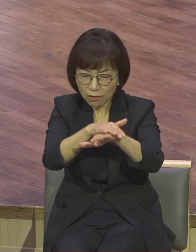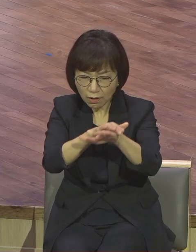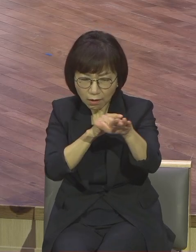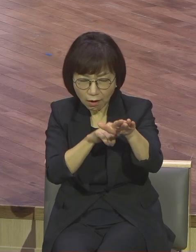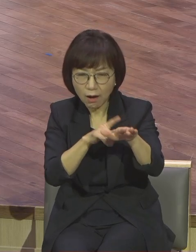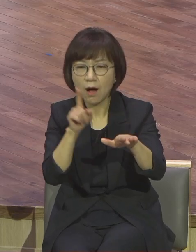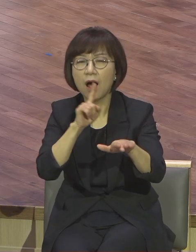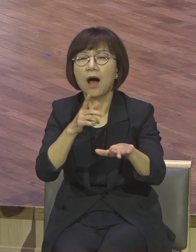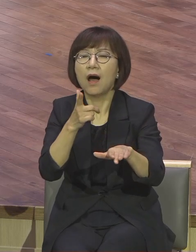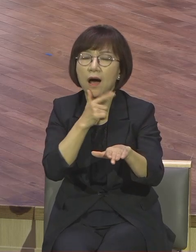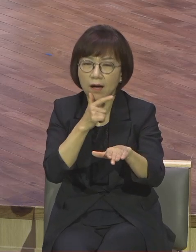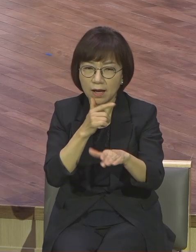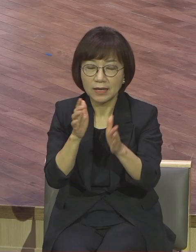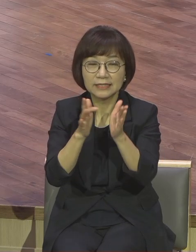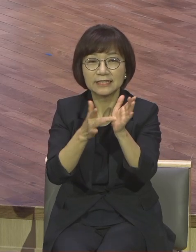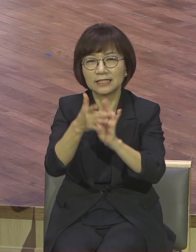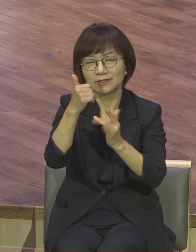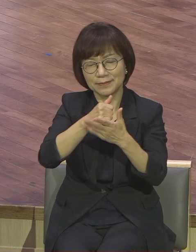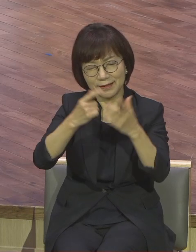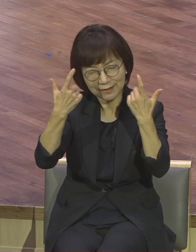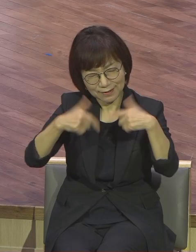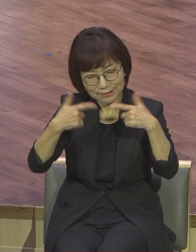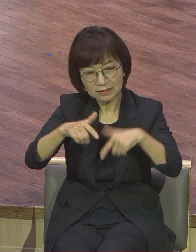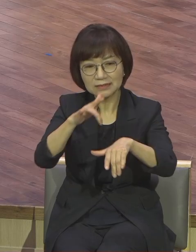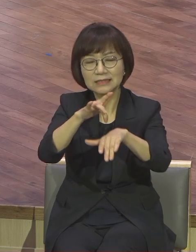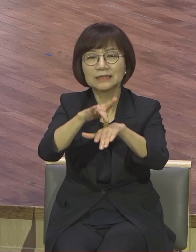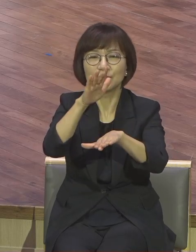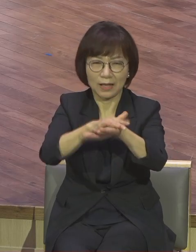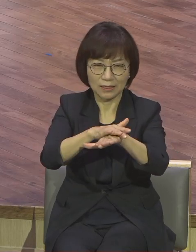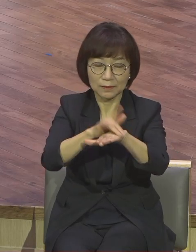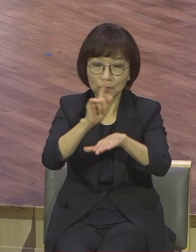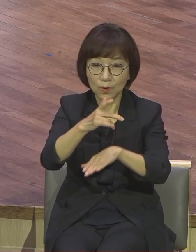습관적으로 감남산에 가서 기도했다는 거예요